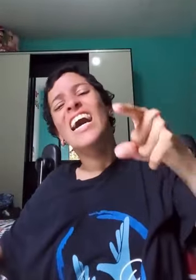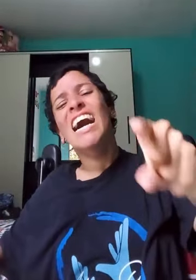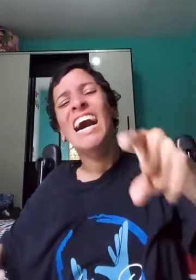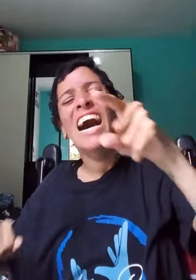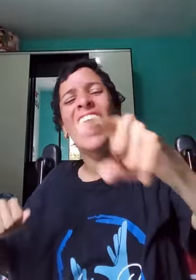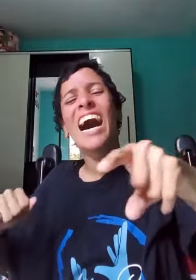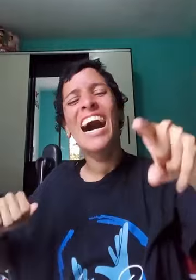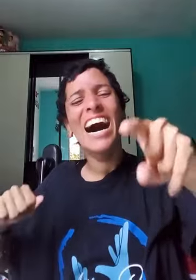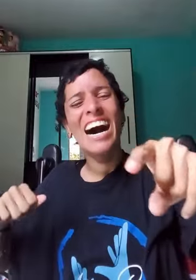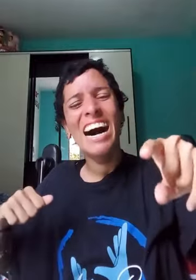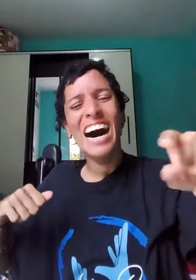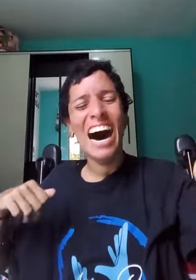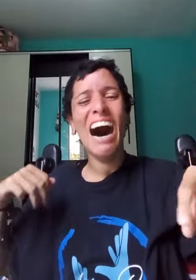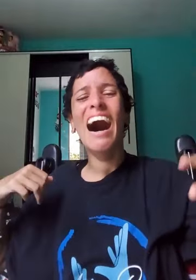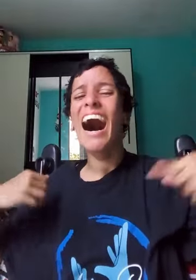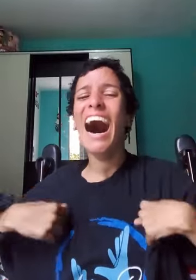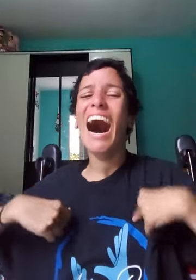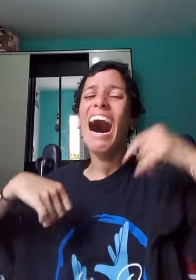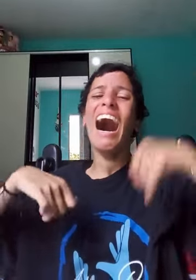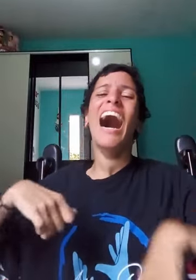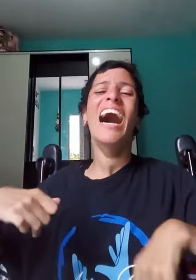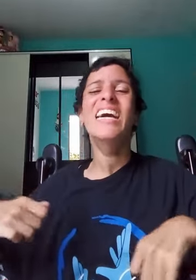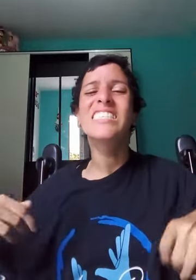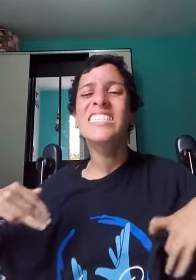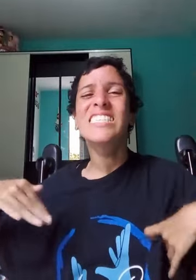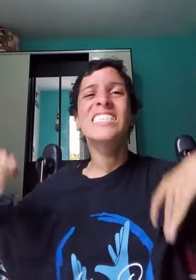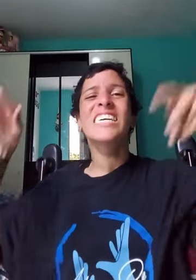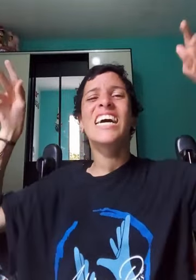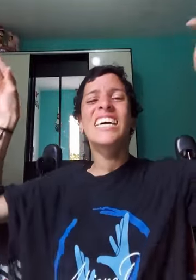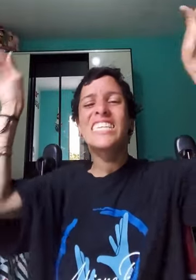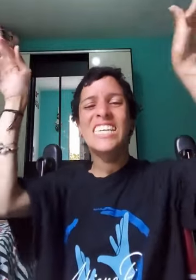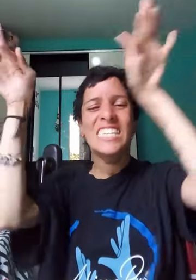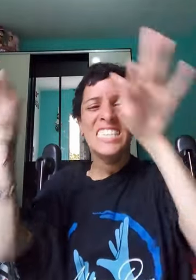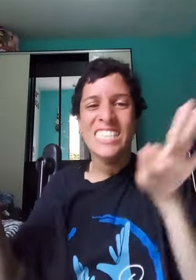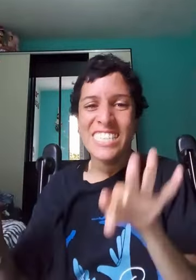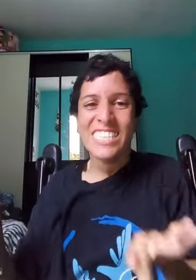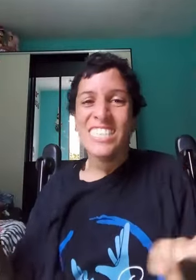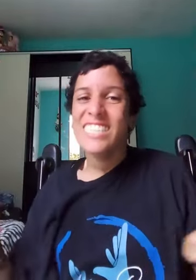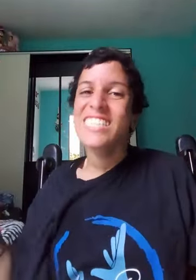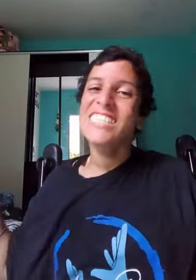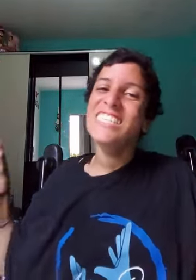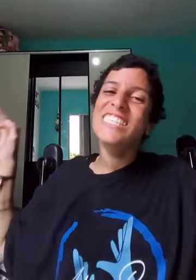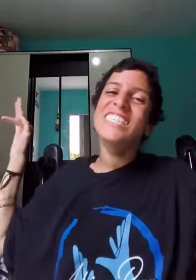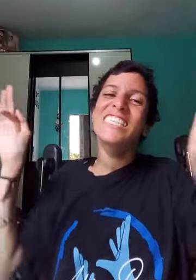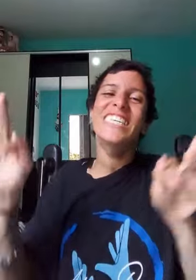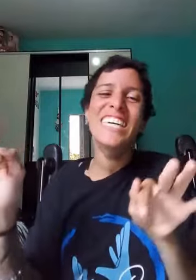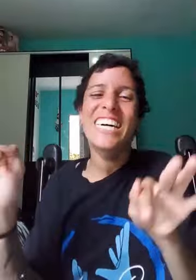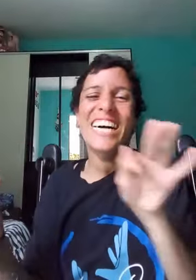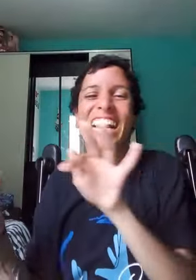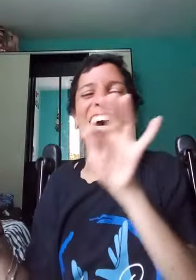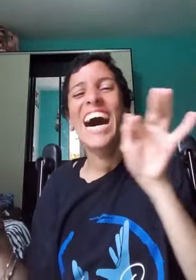Preciso tanto me fazer feliz